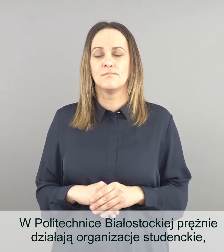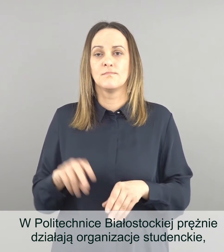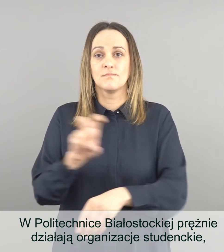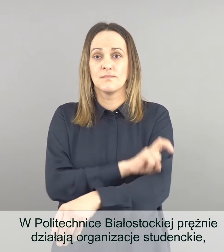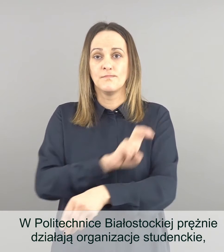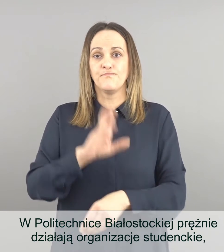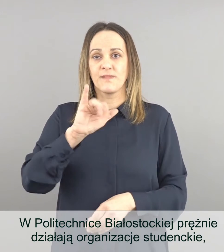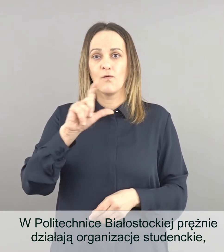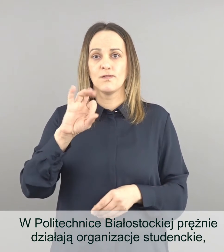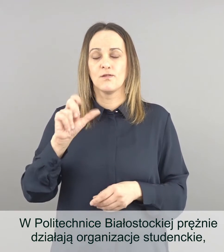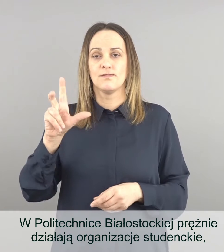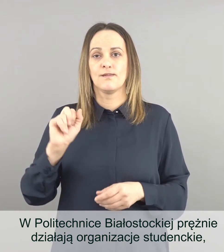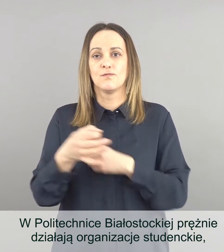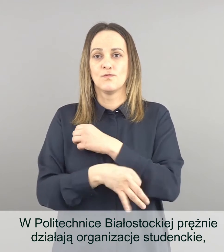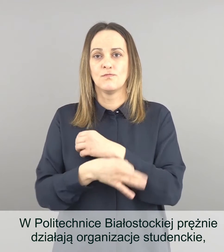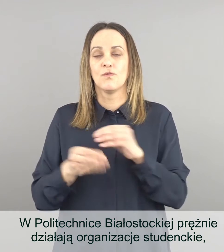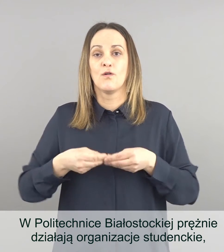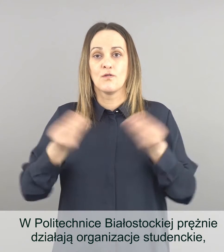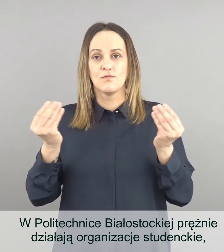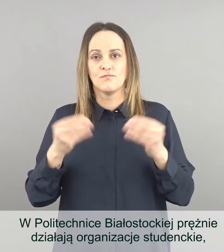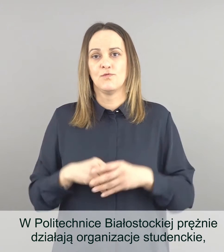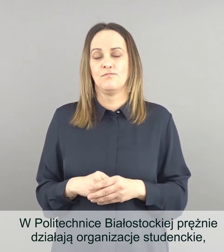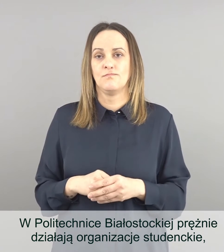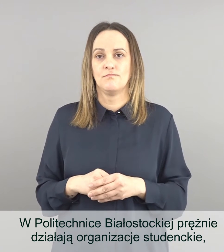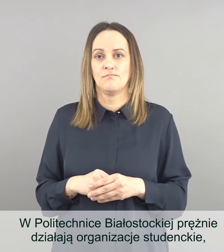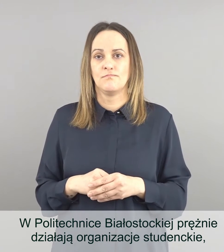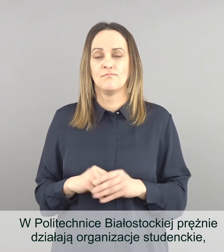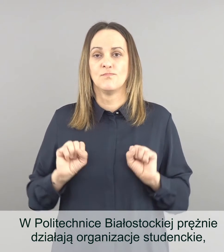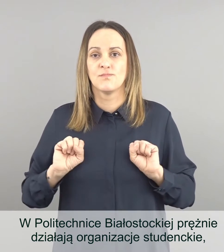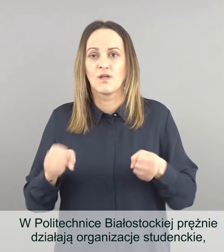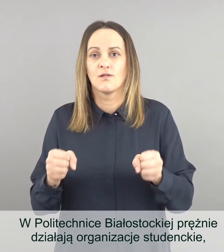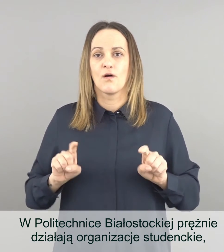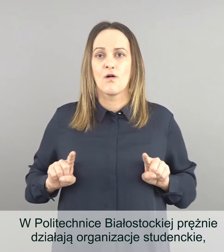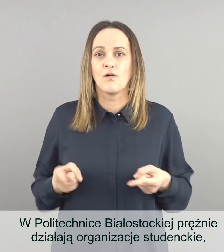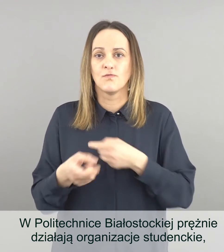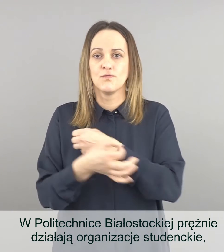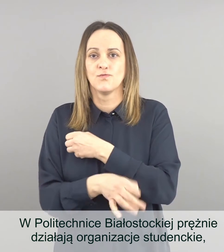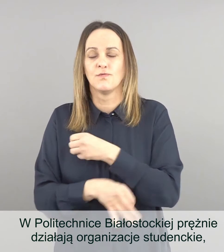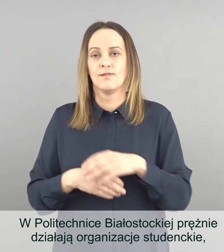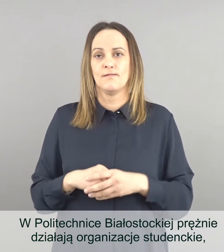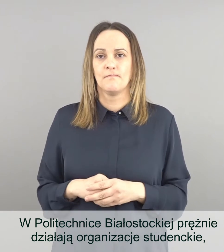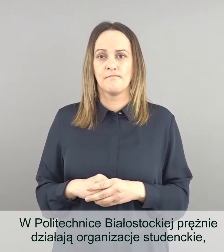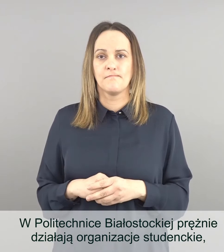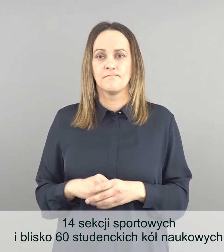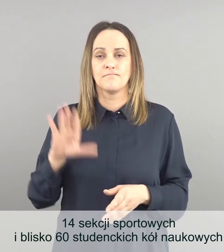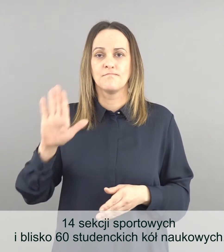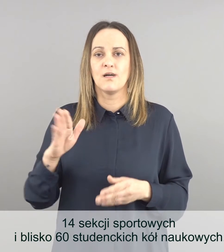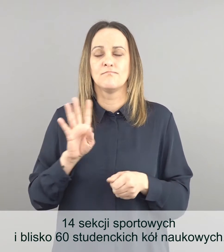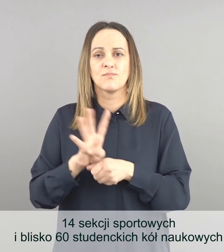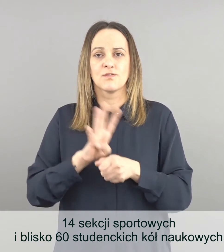W Politechnice Białostockiej prężnie działają organizacje studenckie. 14 sekcji sportowych